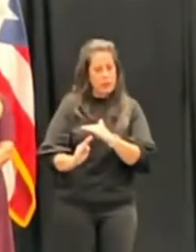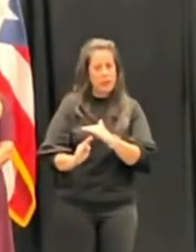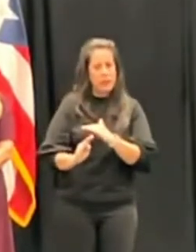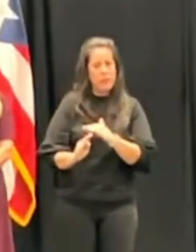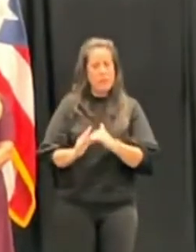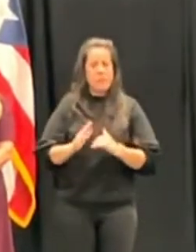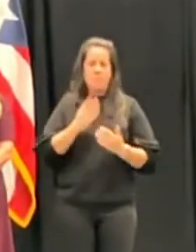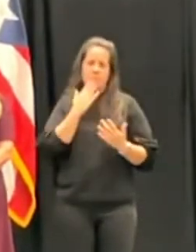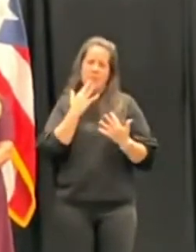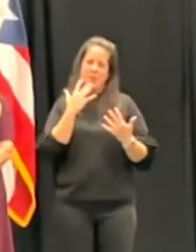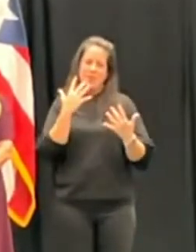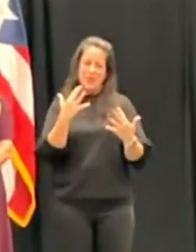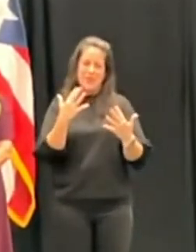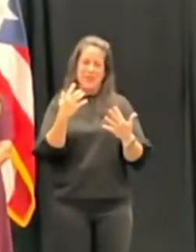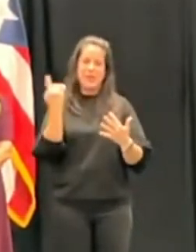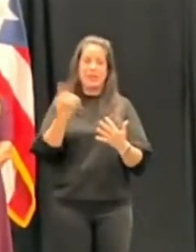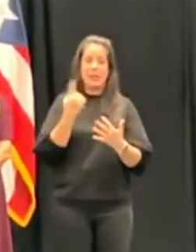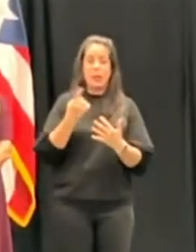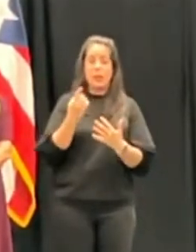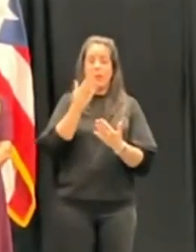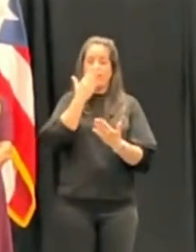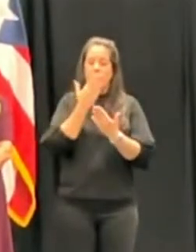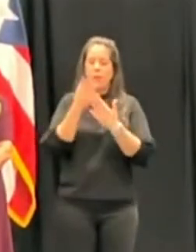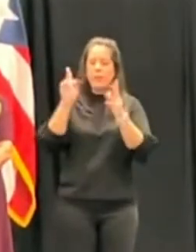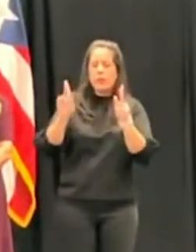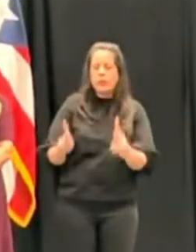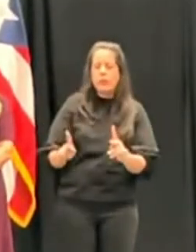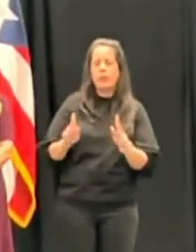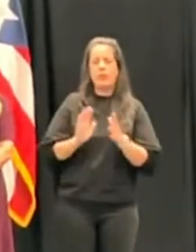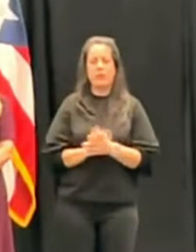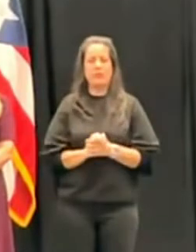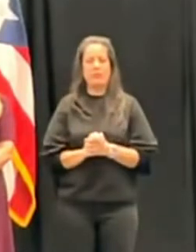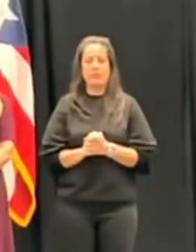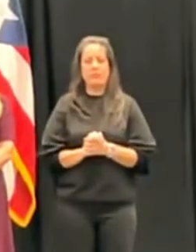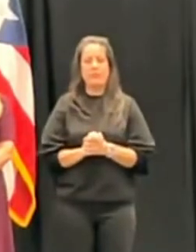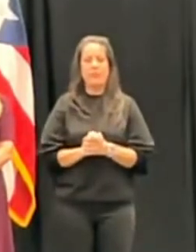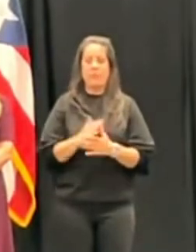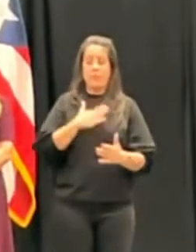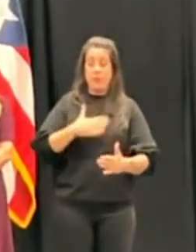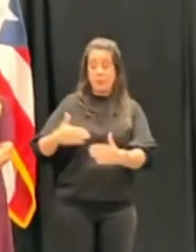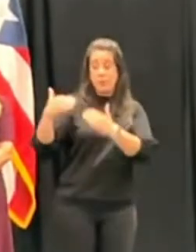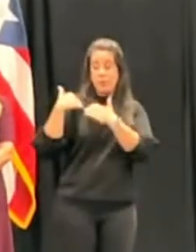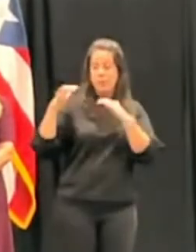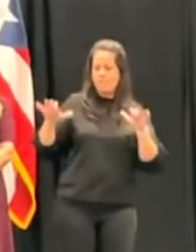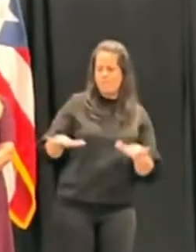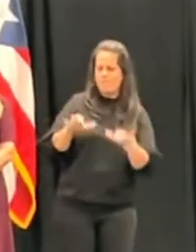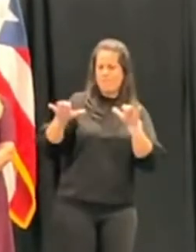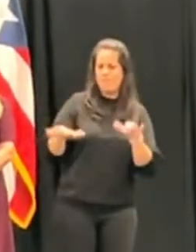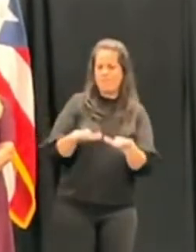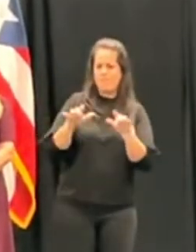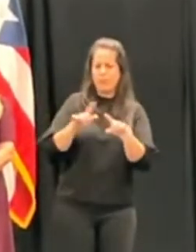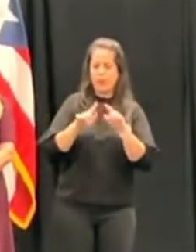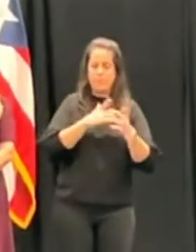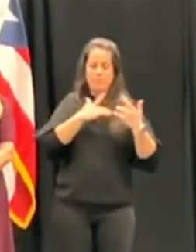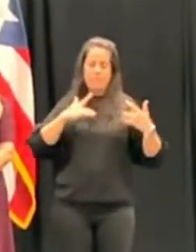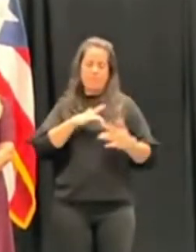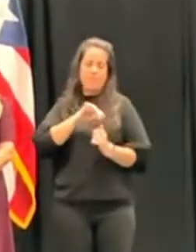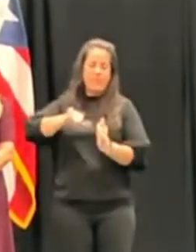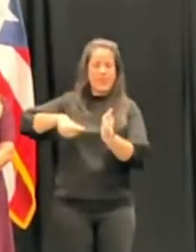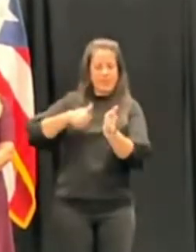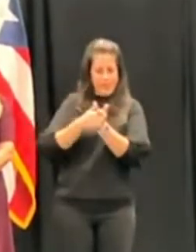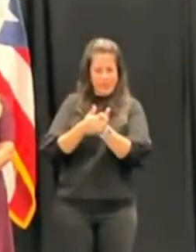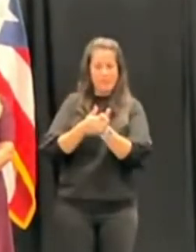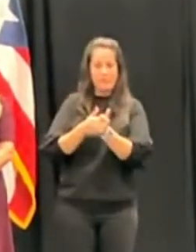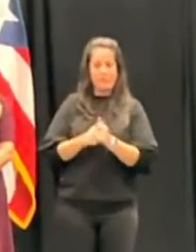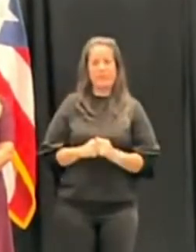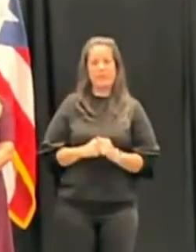candidez, ser siempre un buen ser humano, hacer lo que te toque hacer poniendo todo tu corazón y todo tu esfuerzo,